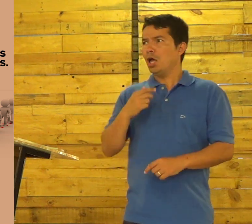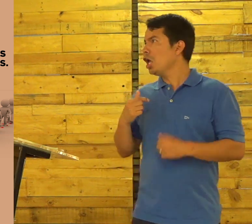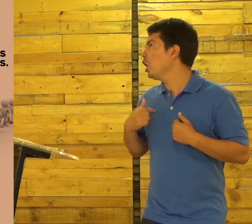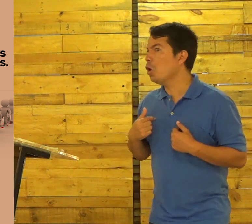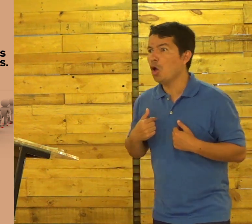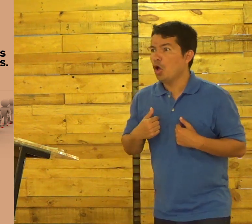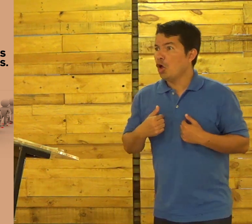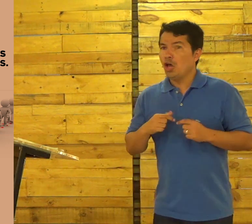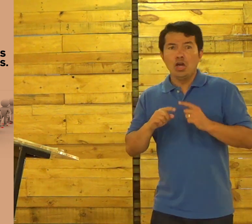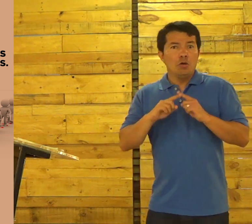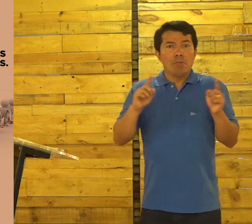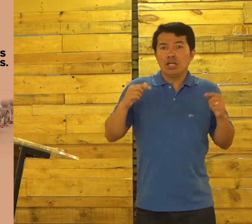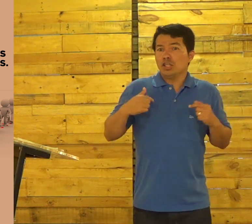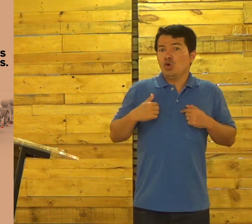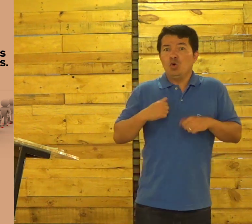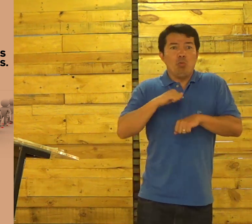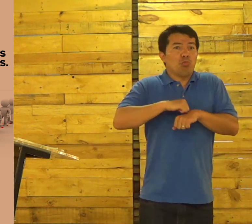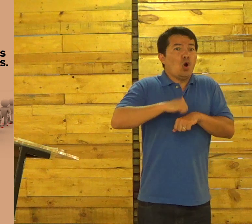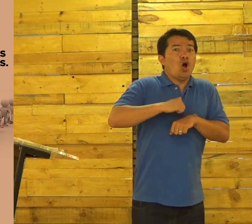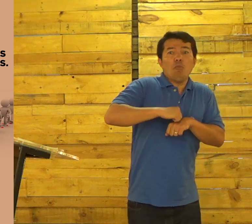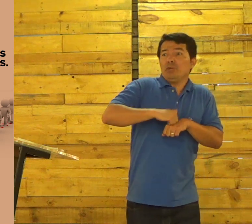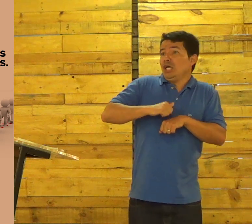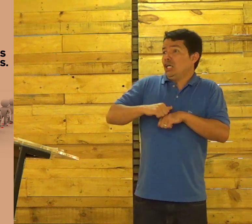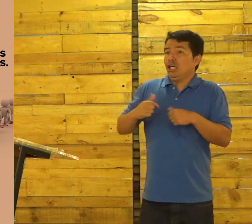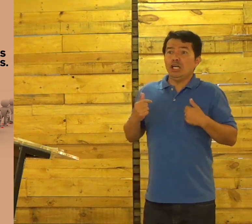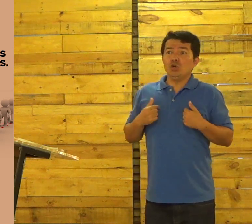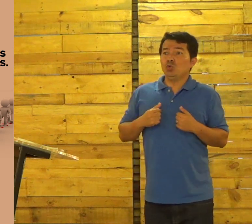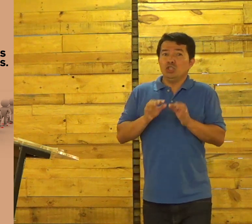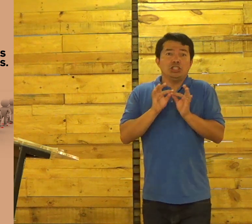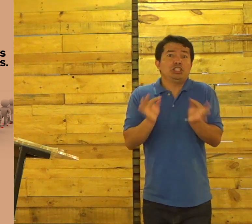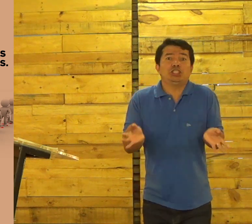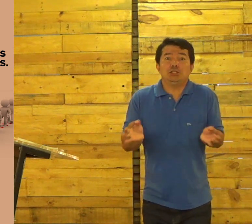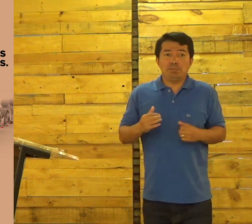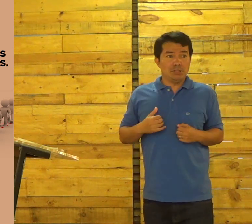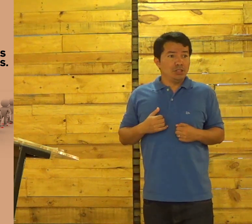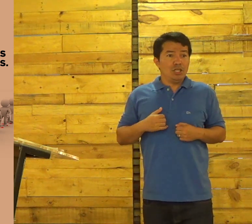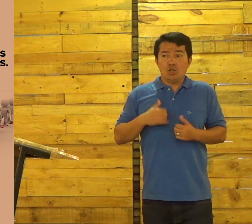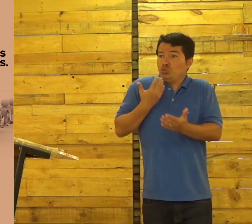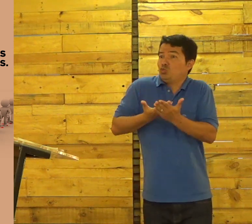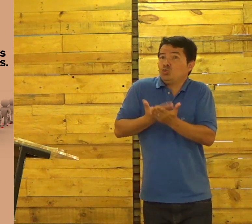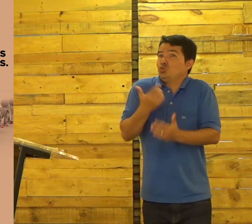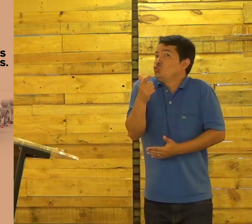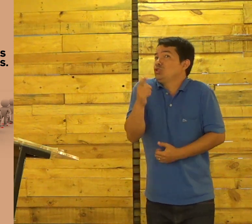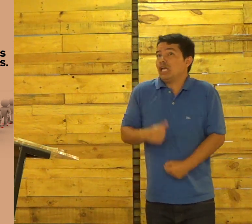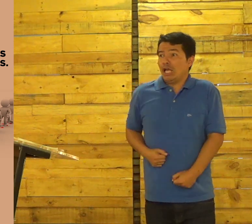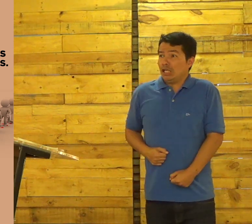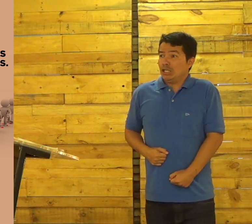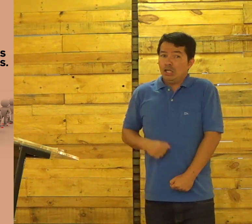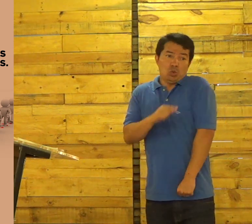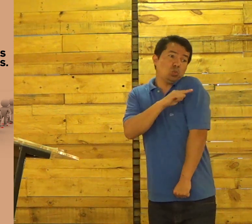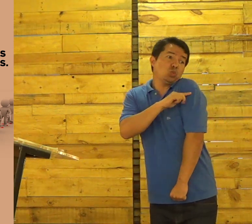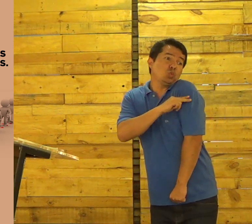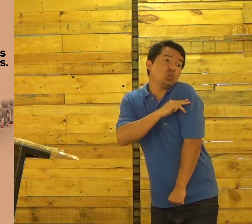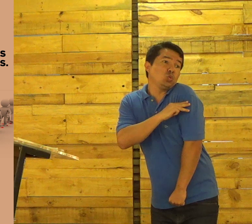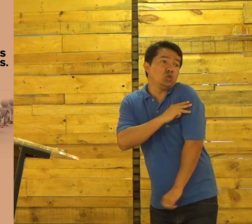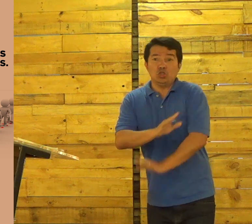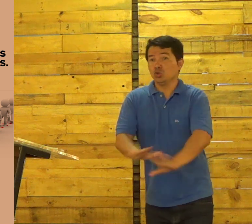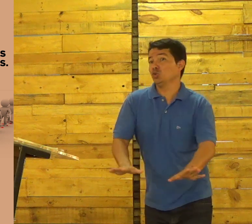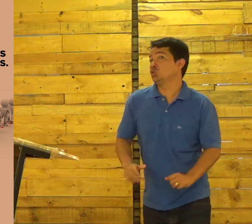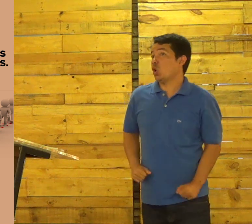Agora você Fala Eu Mas eu Sou pobre Simples Não estudei Estudei